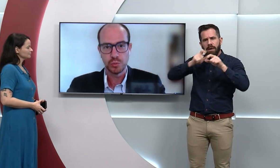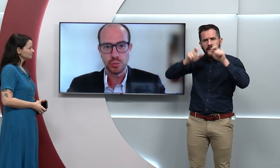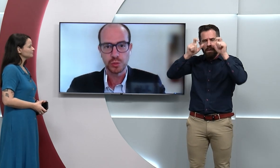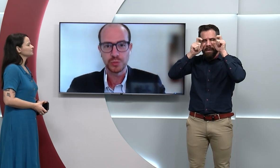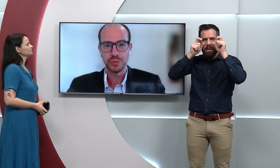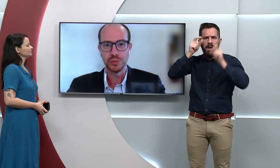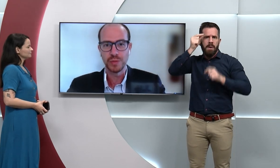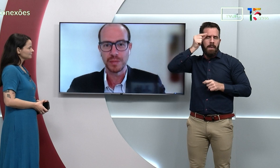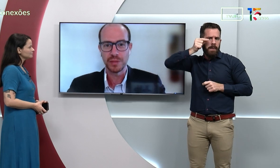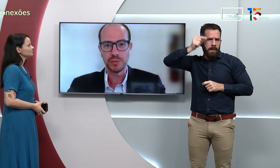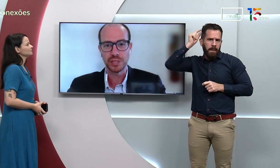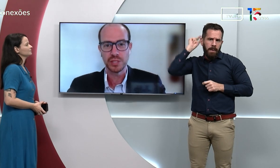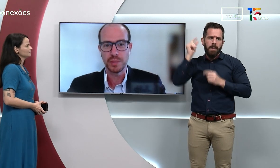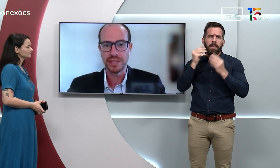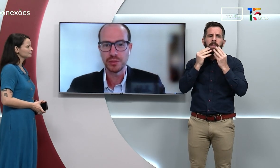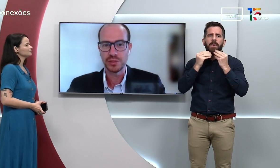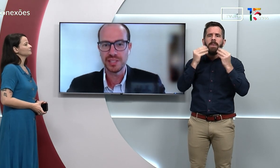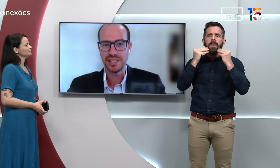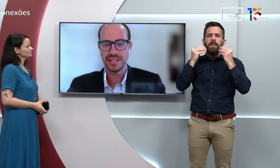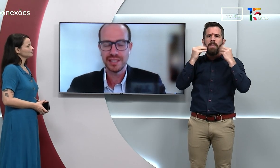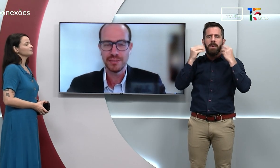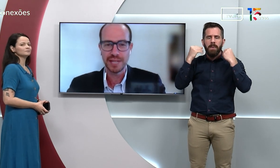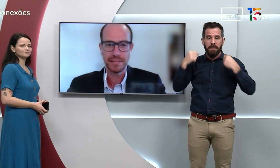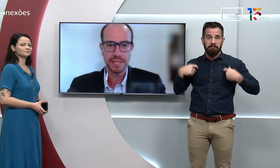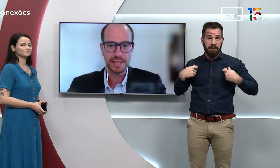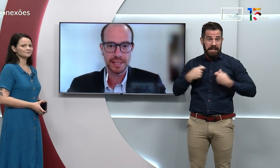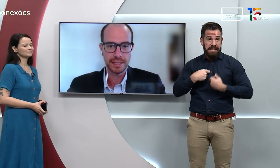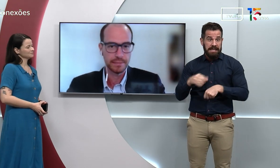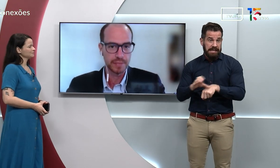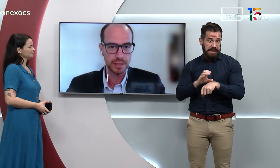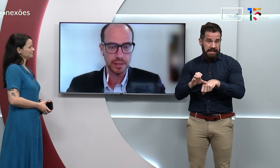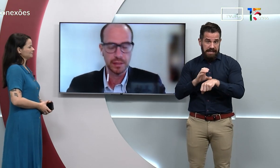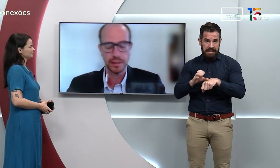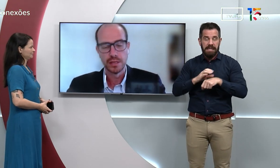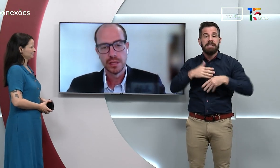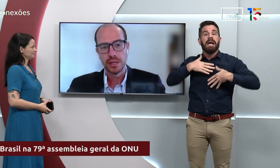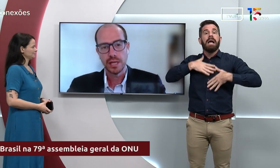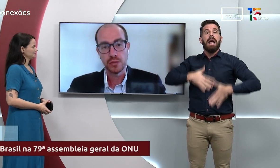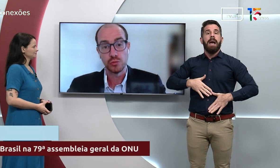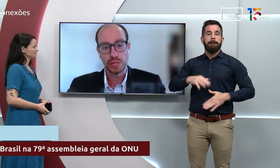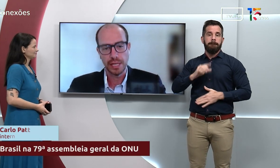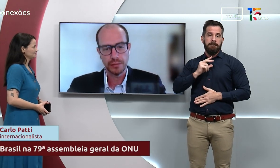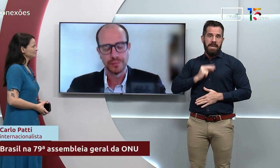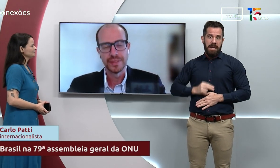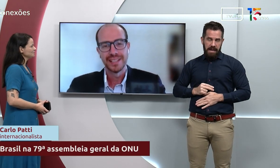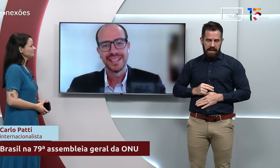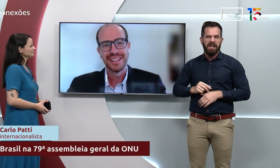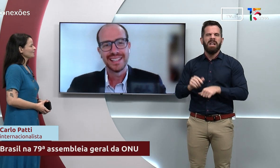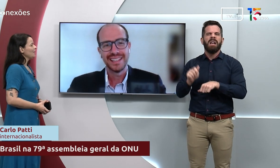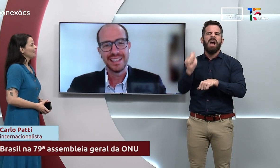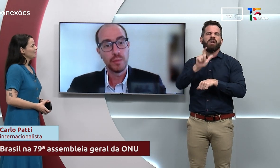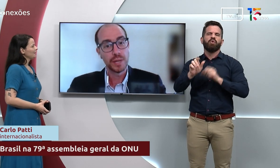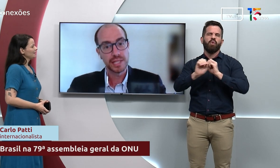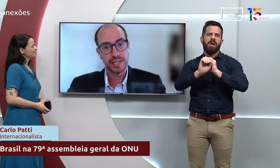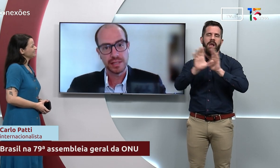cabelo curto, barba curta, de palito cinza e uma camisa azul claro. É um prazer estar com